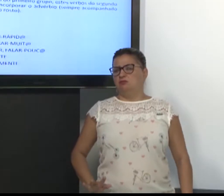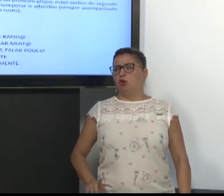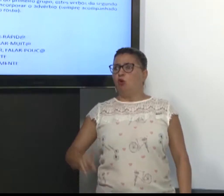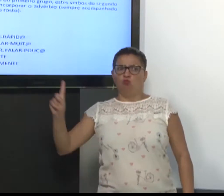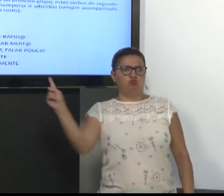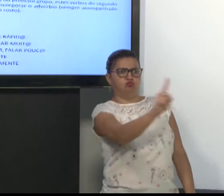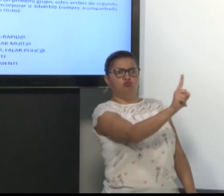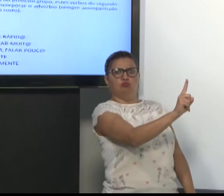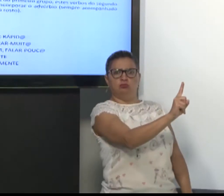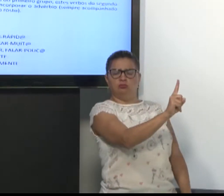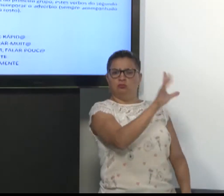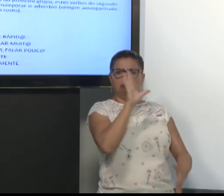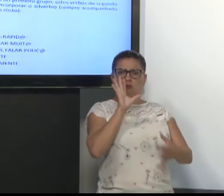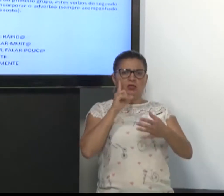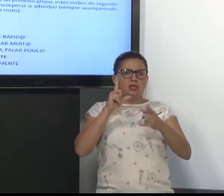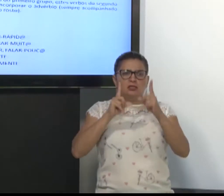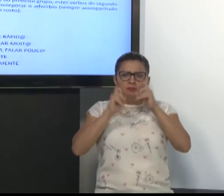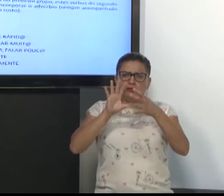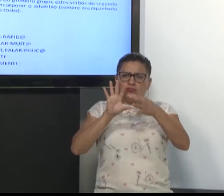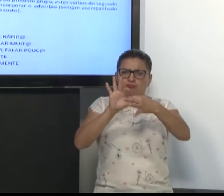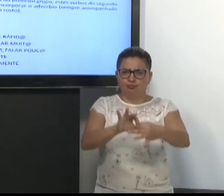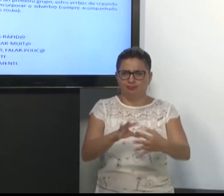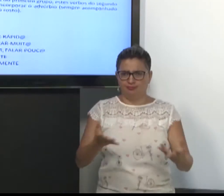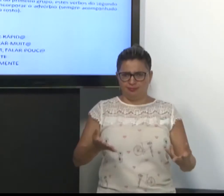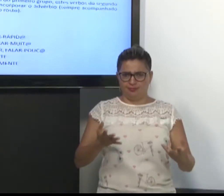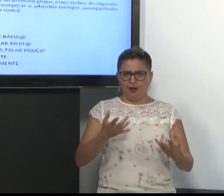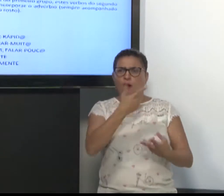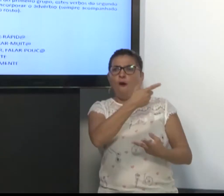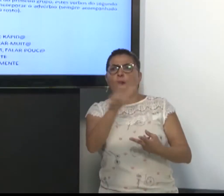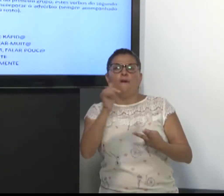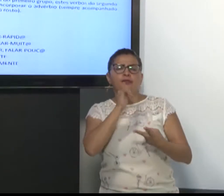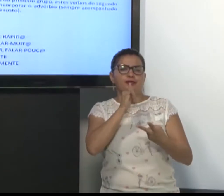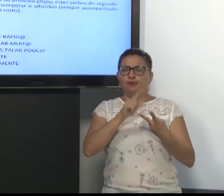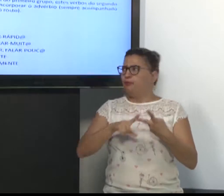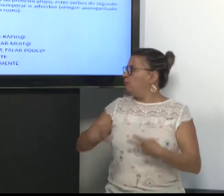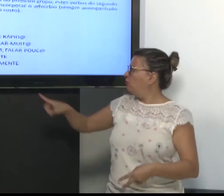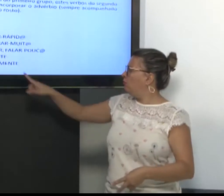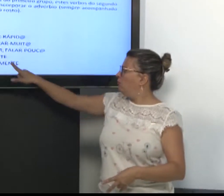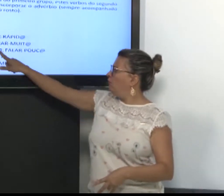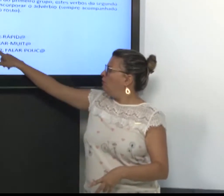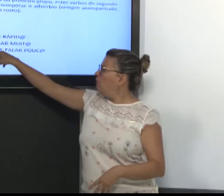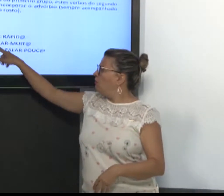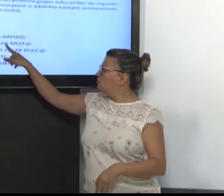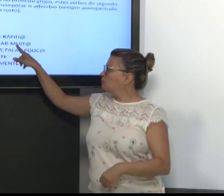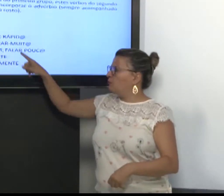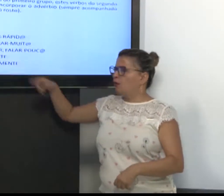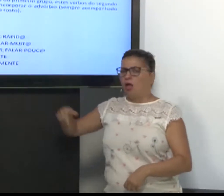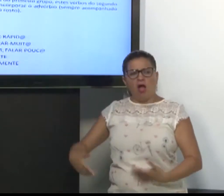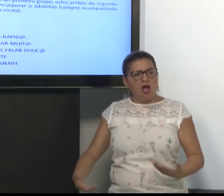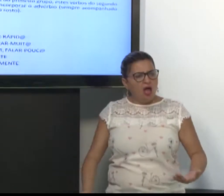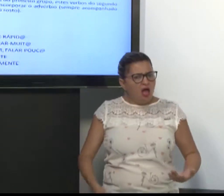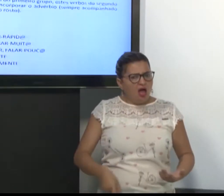fazer tantos sinais. Usa-se esse. Passou rápido. Olha o contexto. Outro exemplo. Esperar.